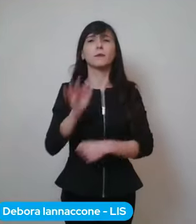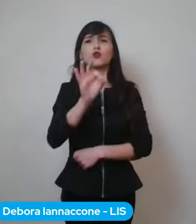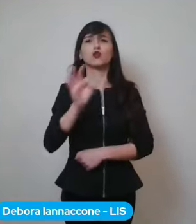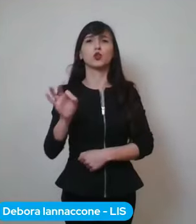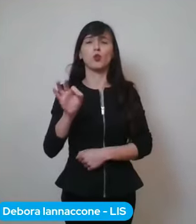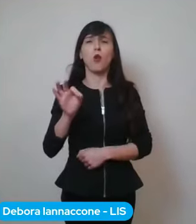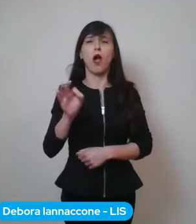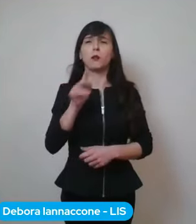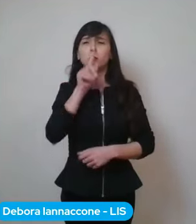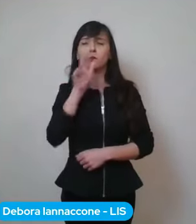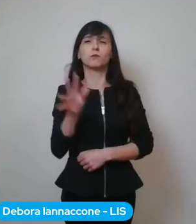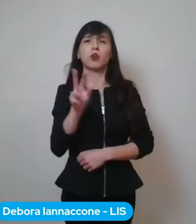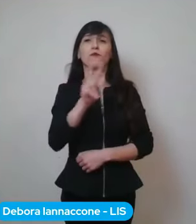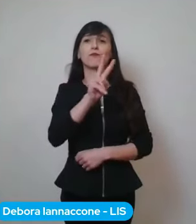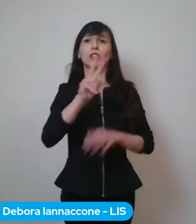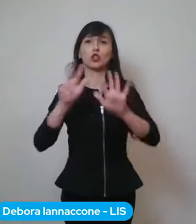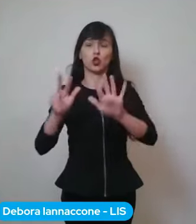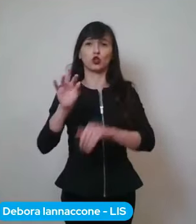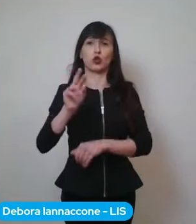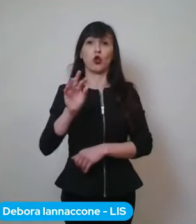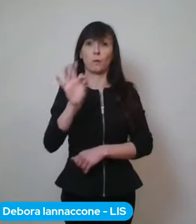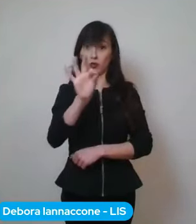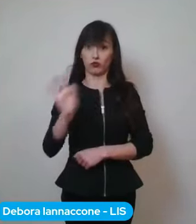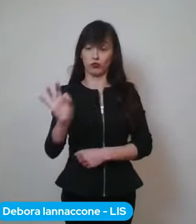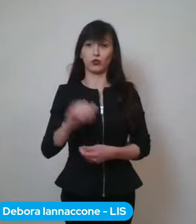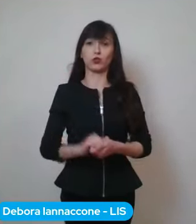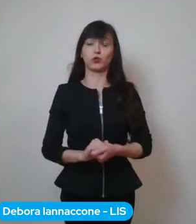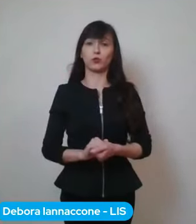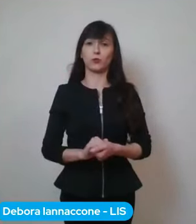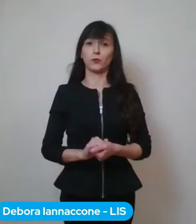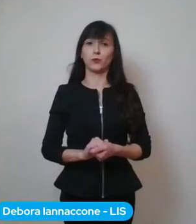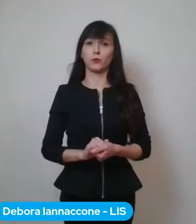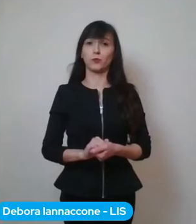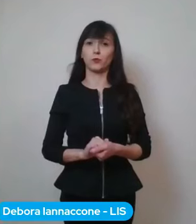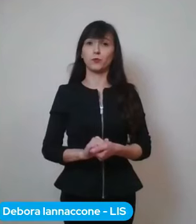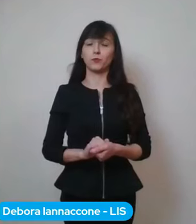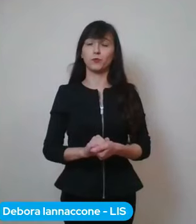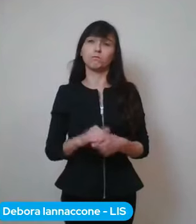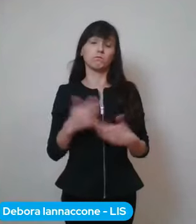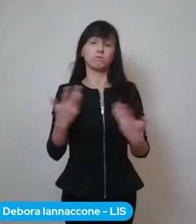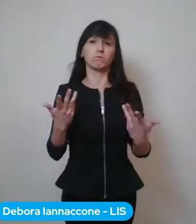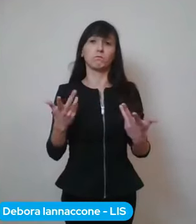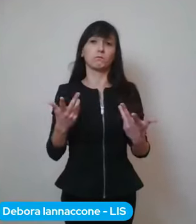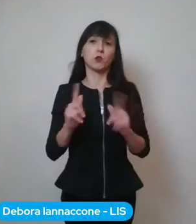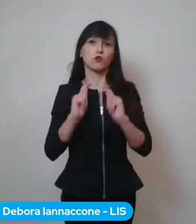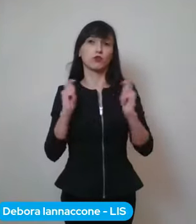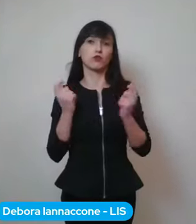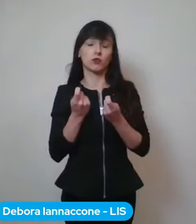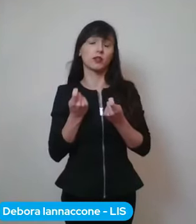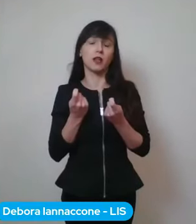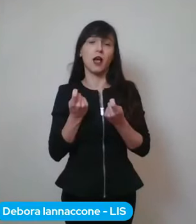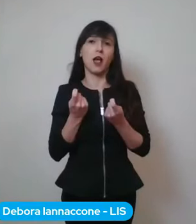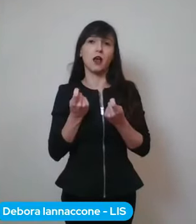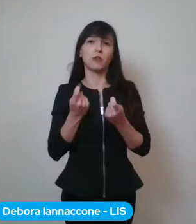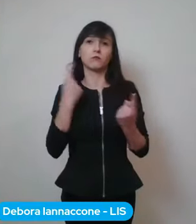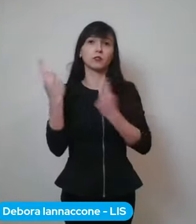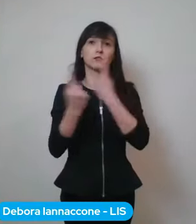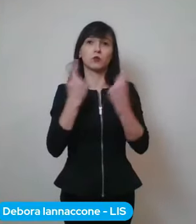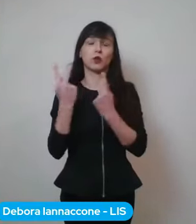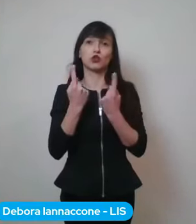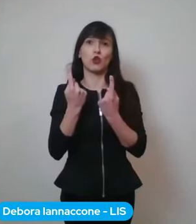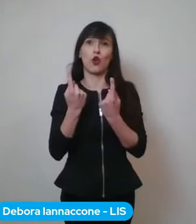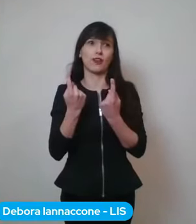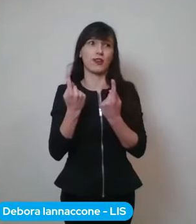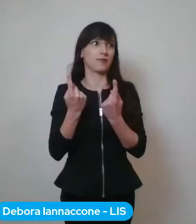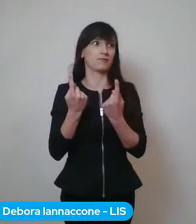valore medio. In sostanza si sta tornando a verificare ciò che si teme,